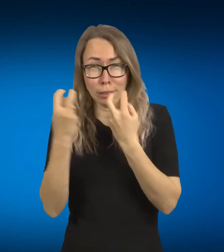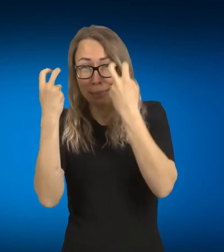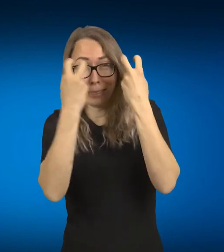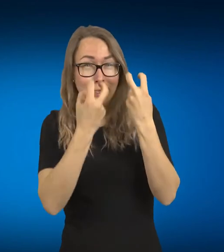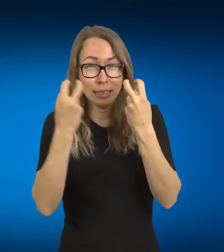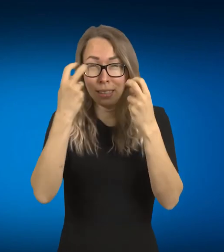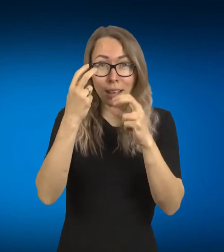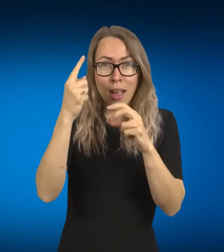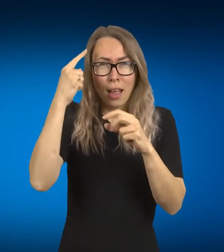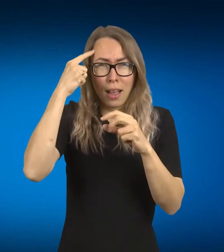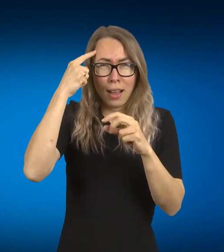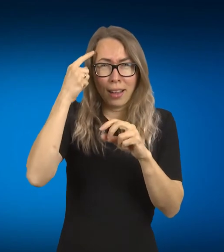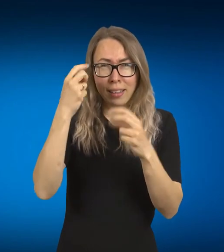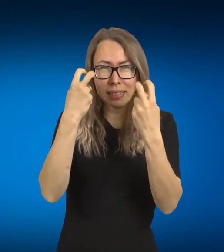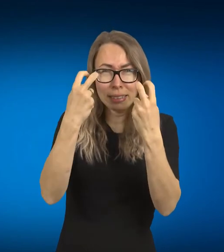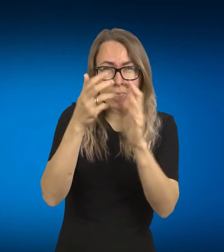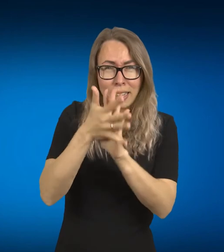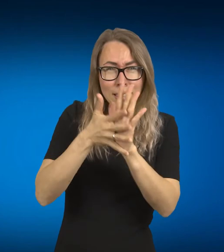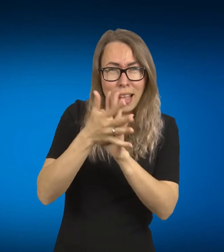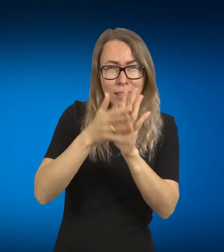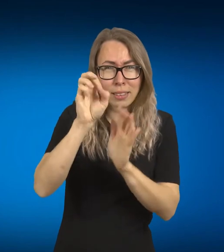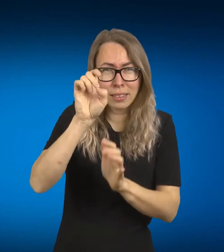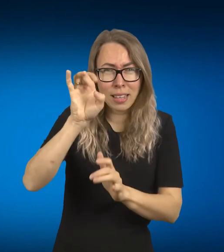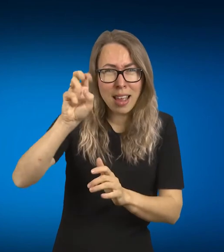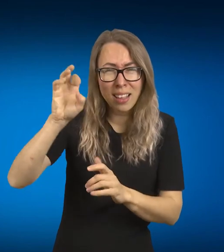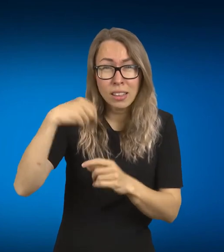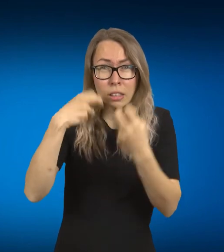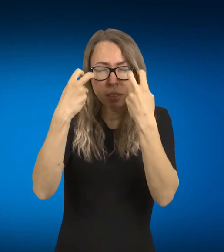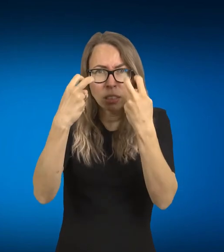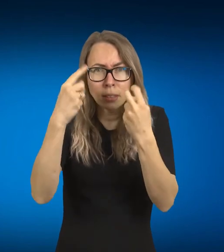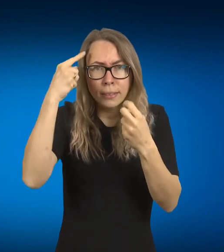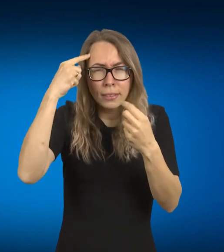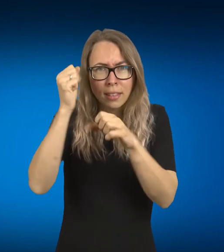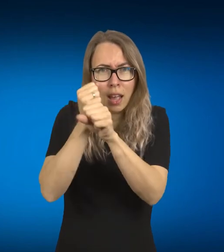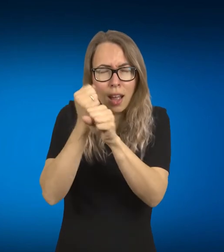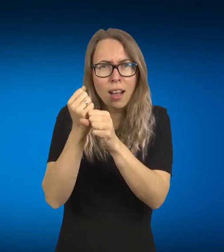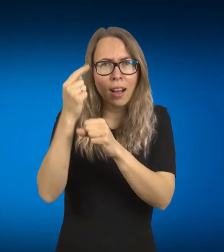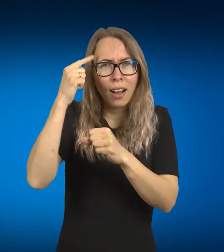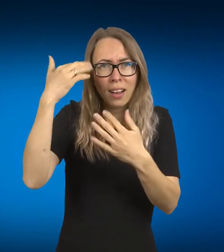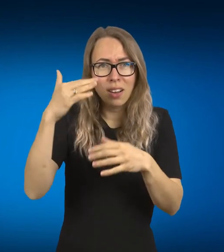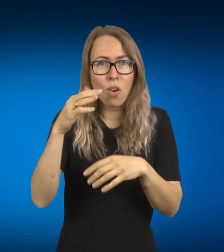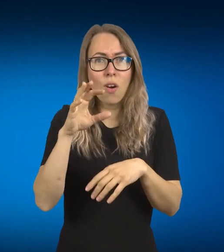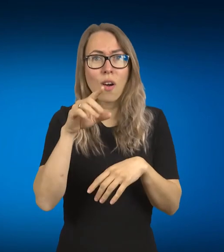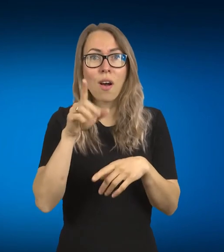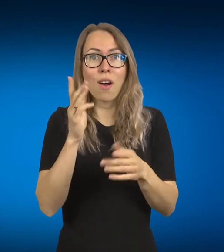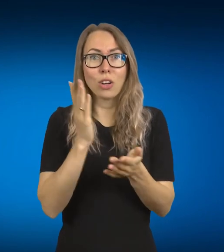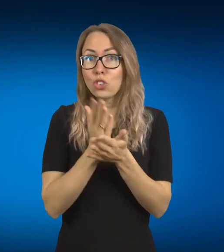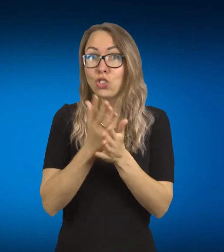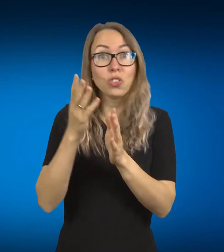tems raidės ir yra sutartiniai įgestai, kur neparaidžiu viskas. Tai tiesiog atrodo, nu, taip, lietai